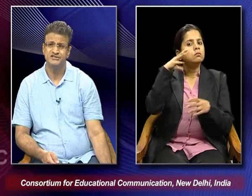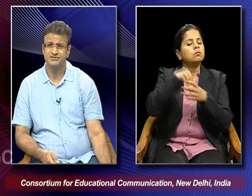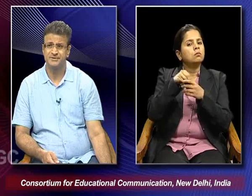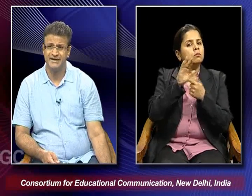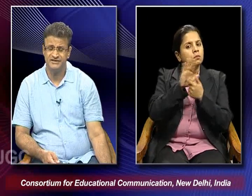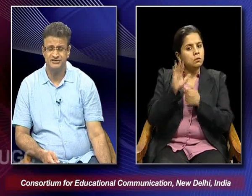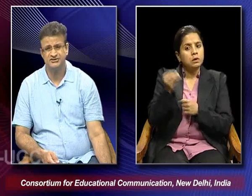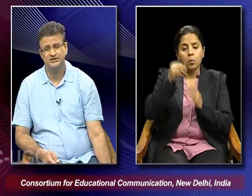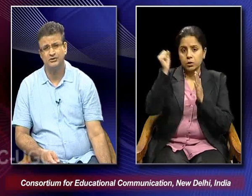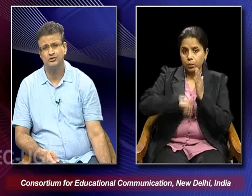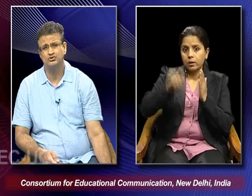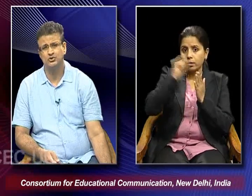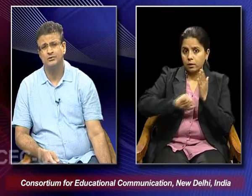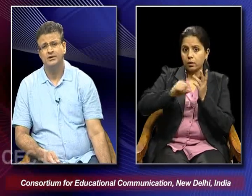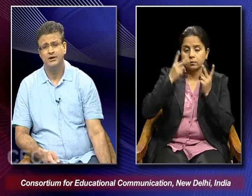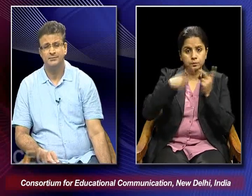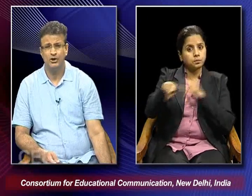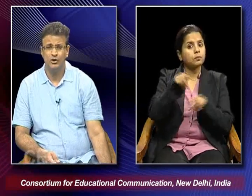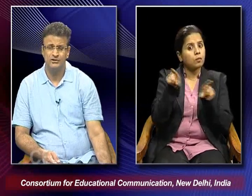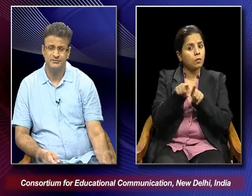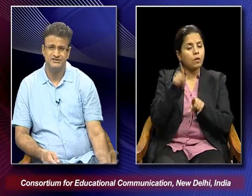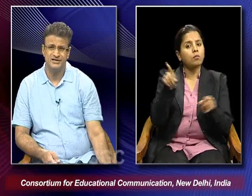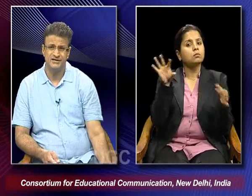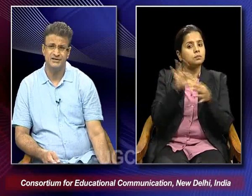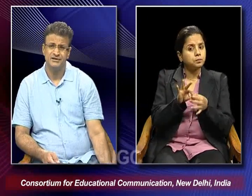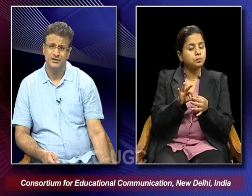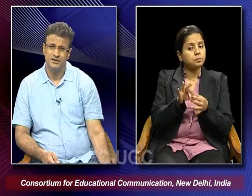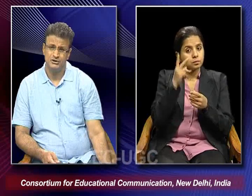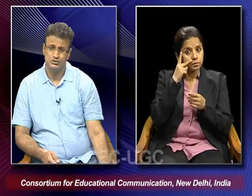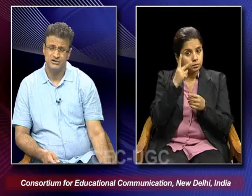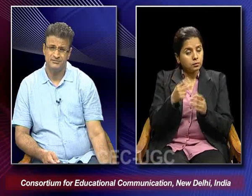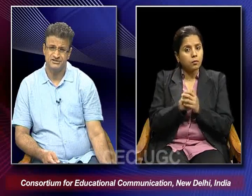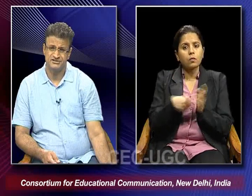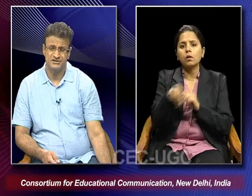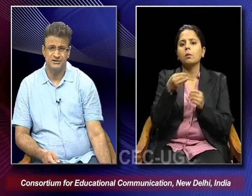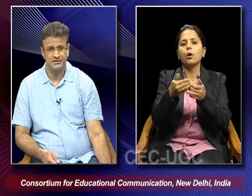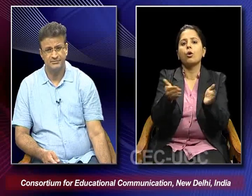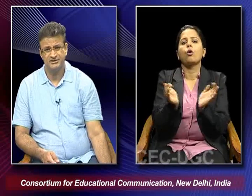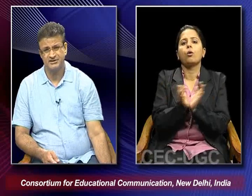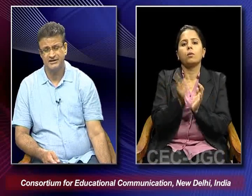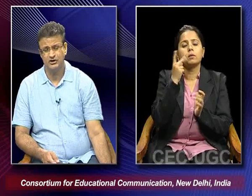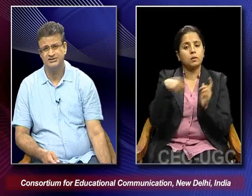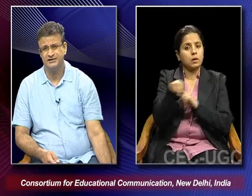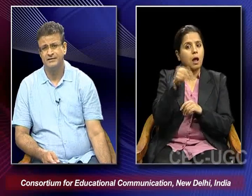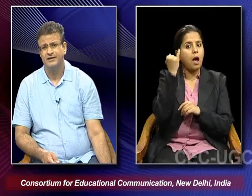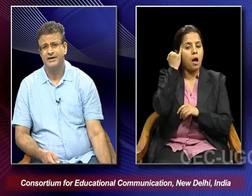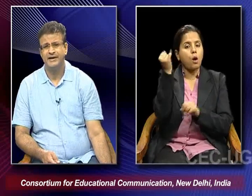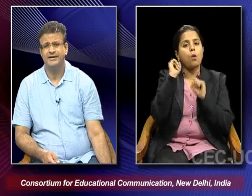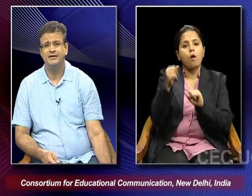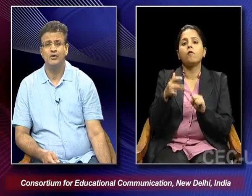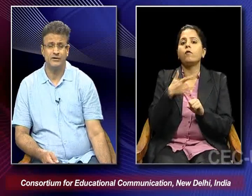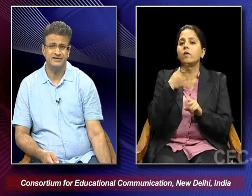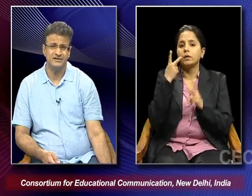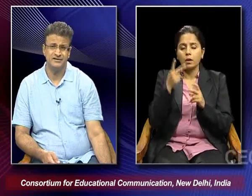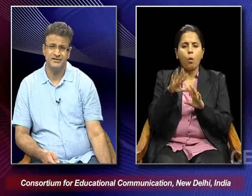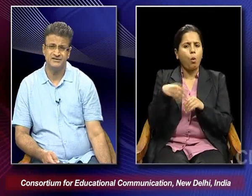script writers they also belonged basically to the communist ideology and